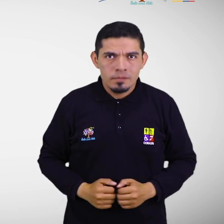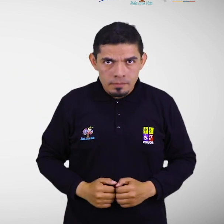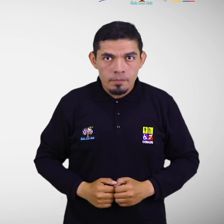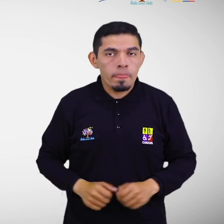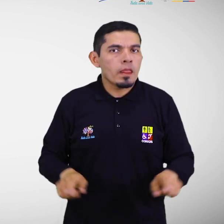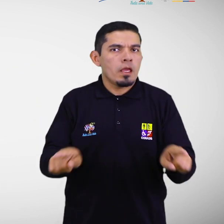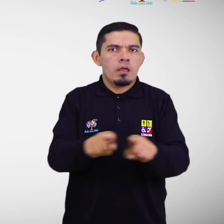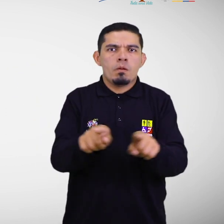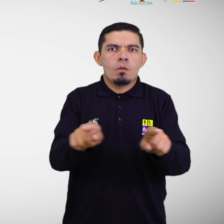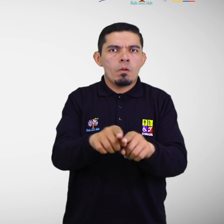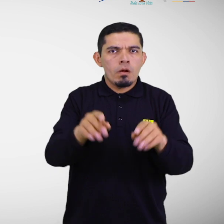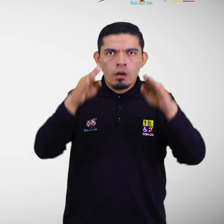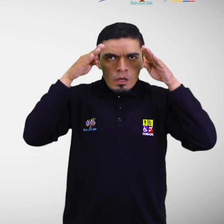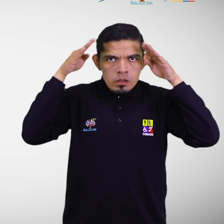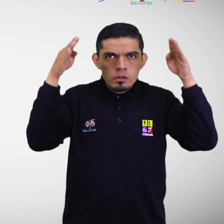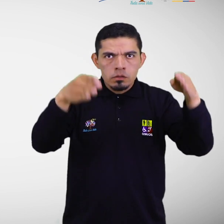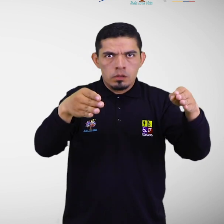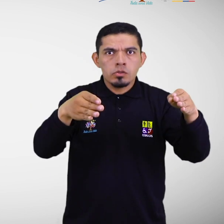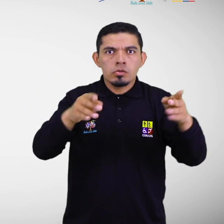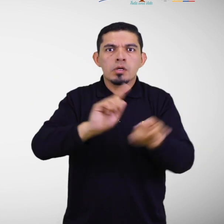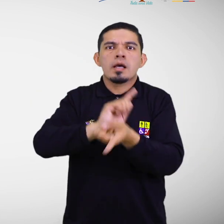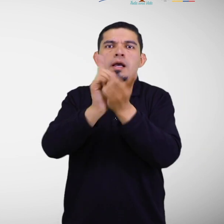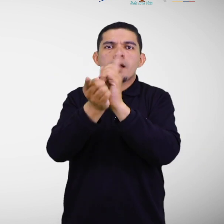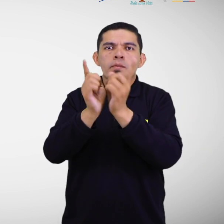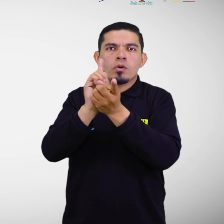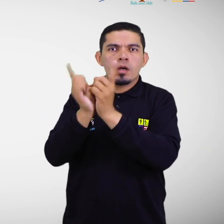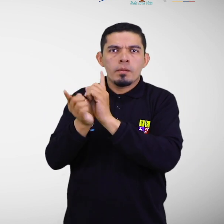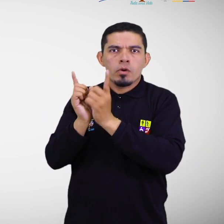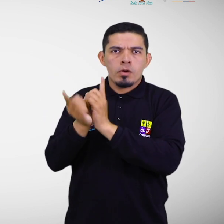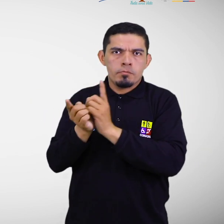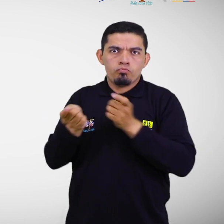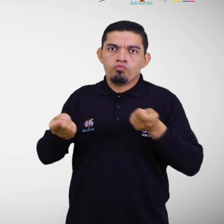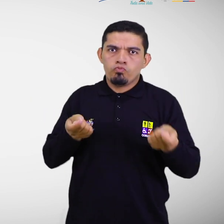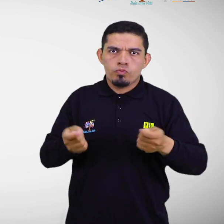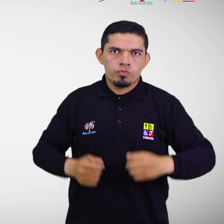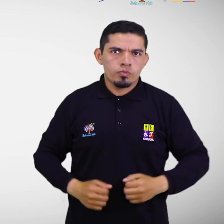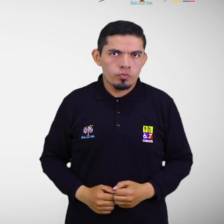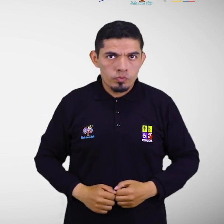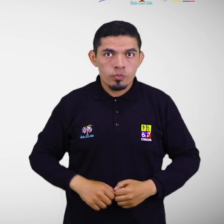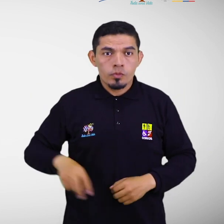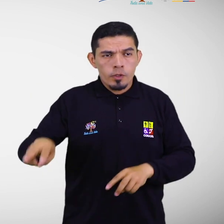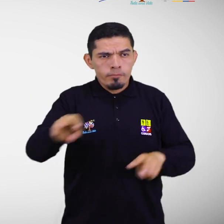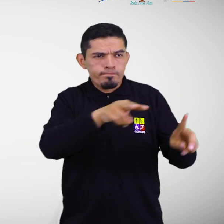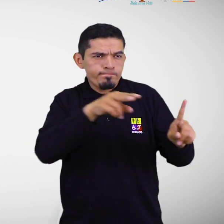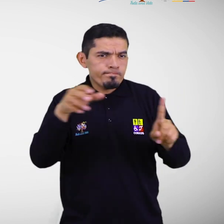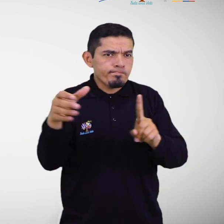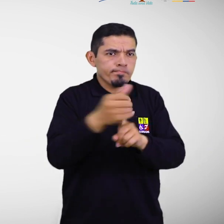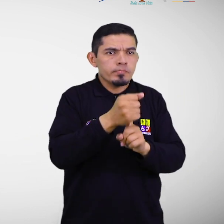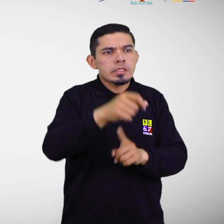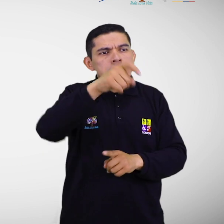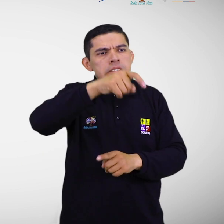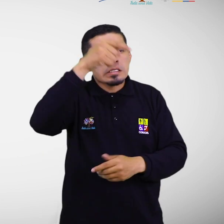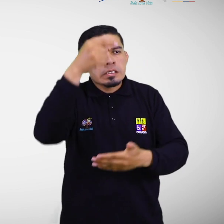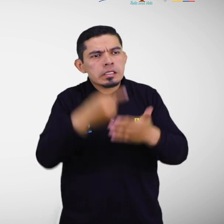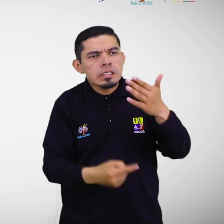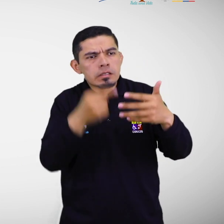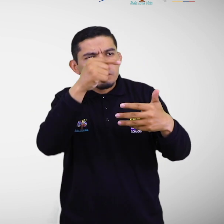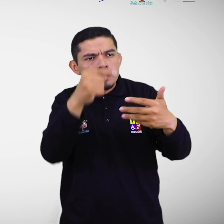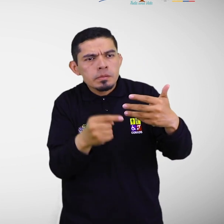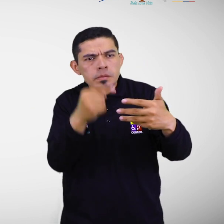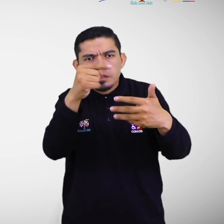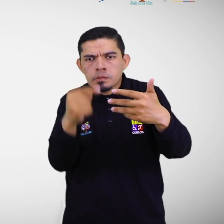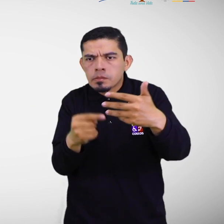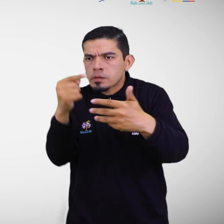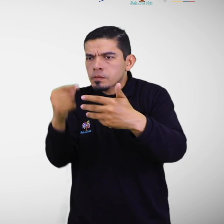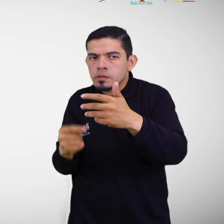sintonía con el enfoque de gestión correctiva del riesgo. La identificación y priorización de necesidades para la atención de